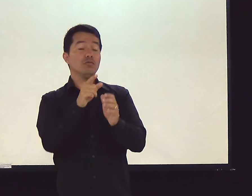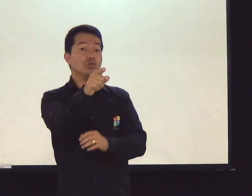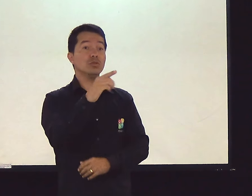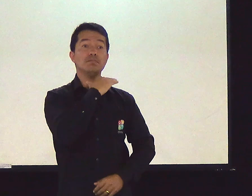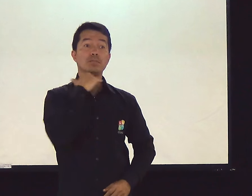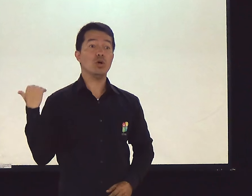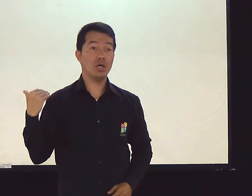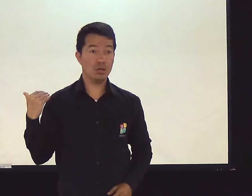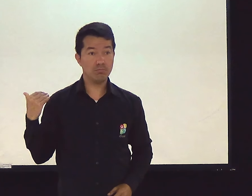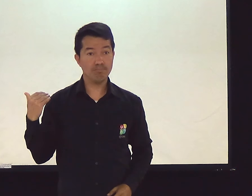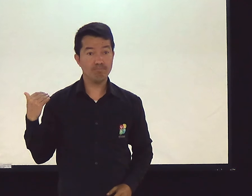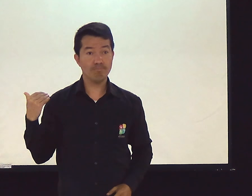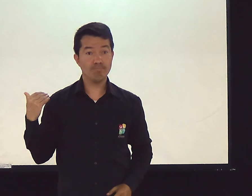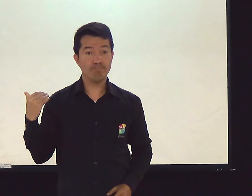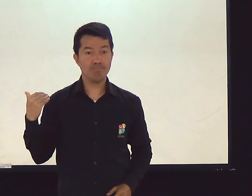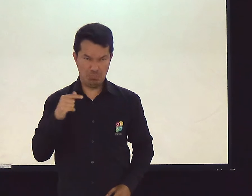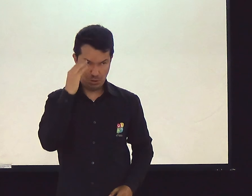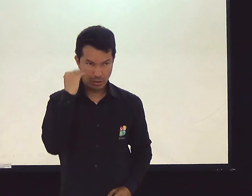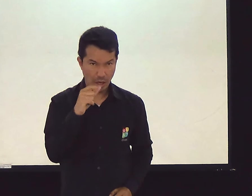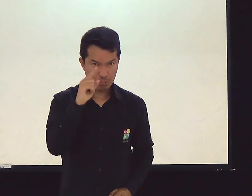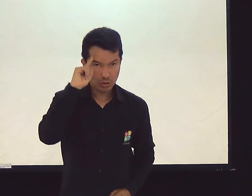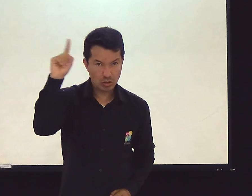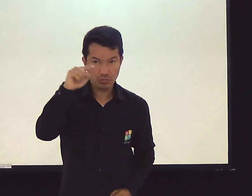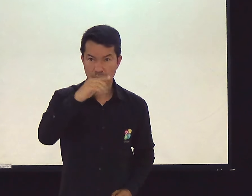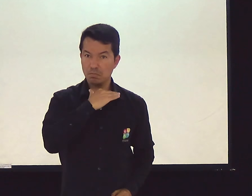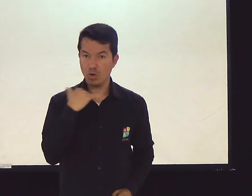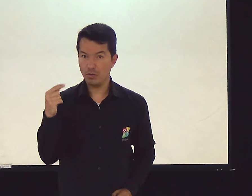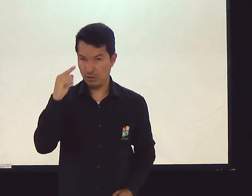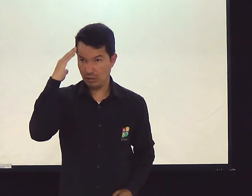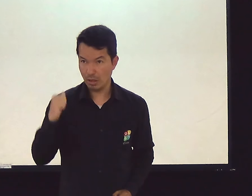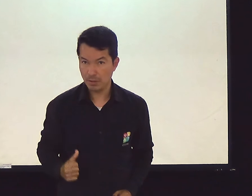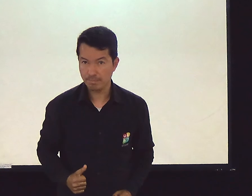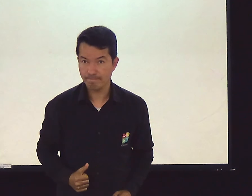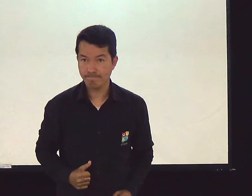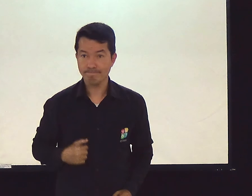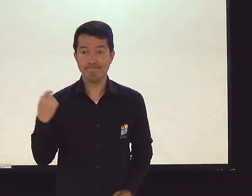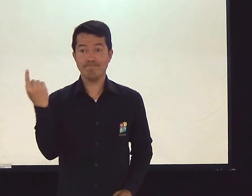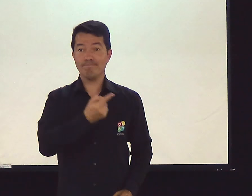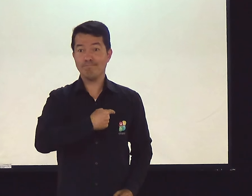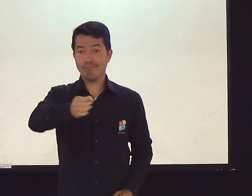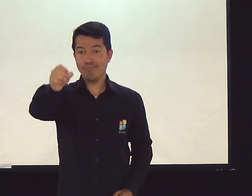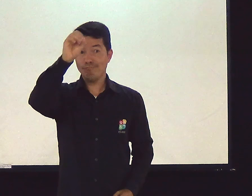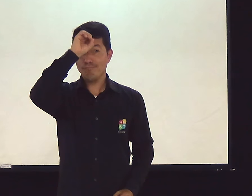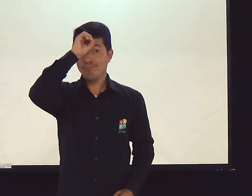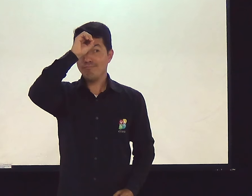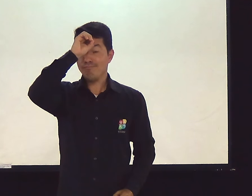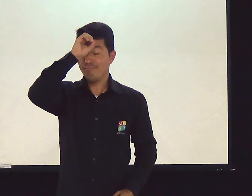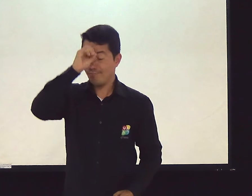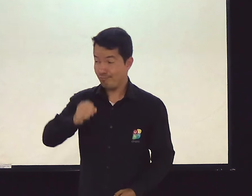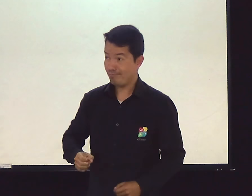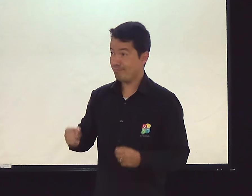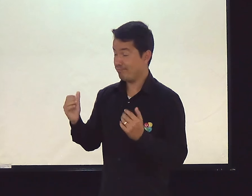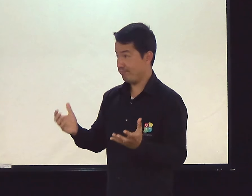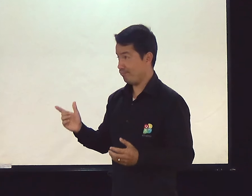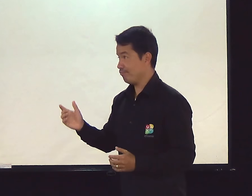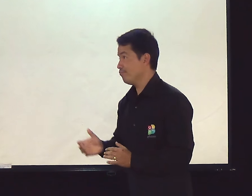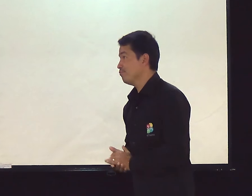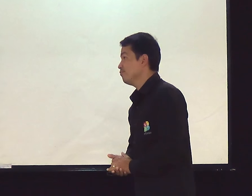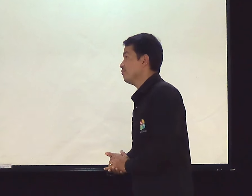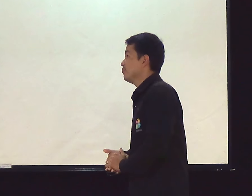sabe o dia que você vai morrer. E você não sabe o dia que você vai voltar. Certo? Nós não sabemos. Nós